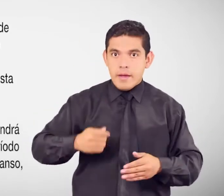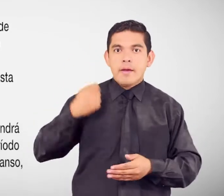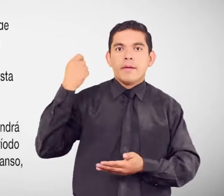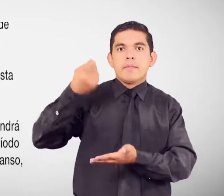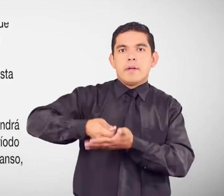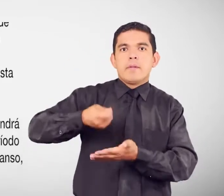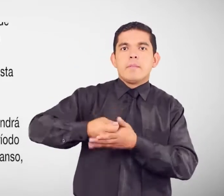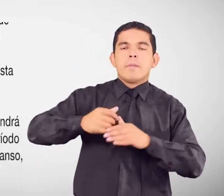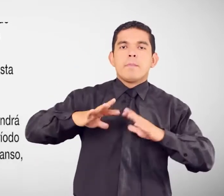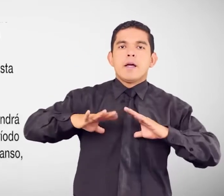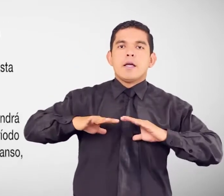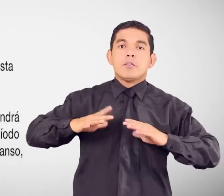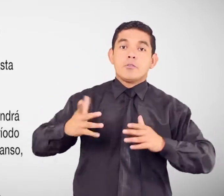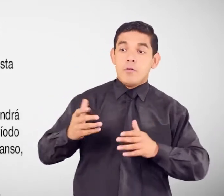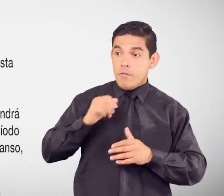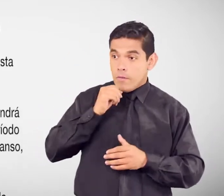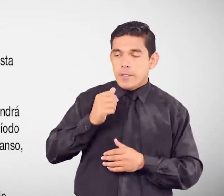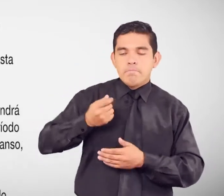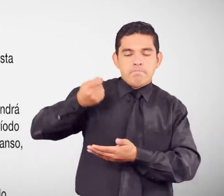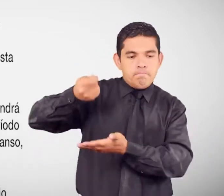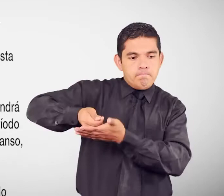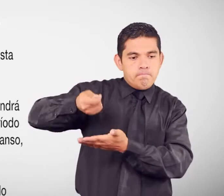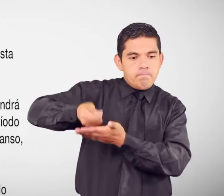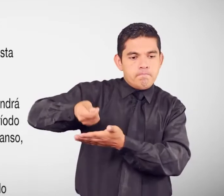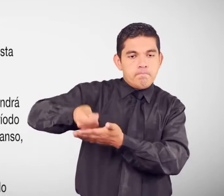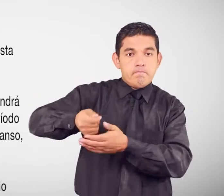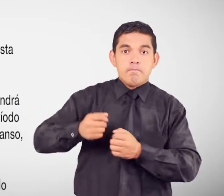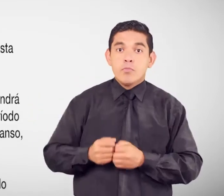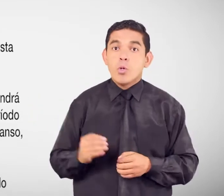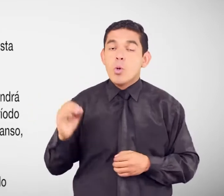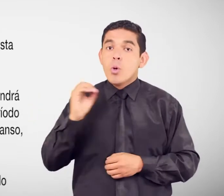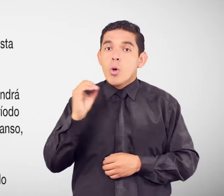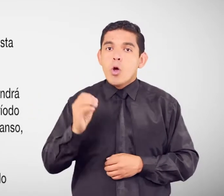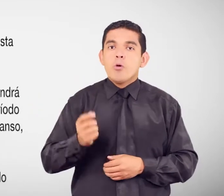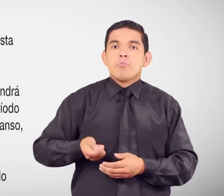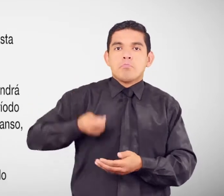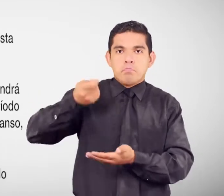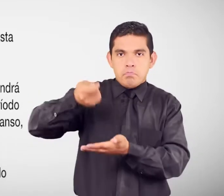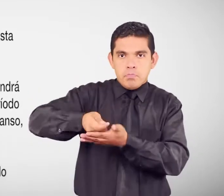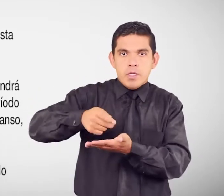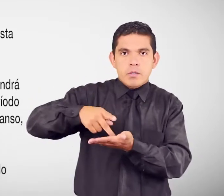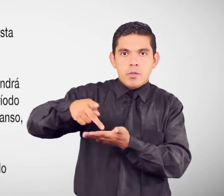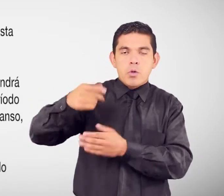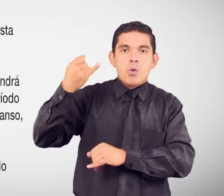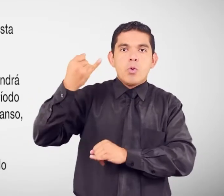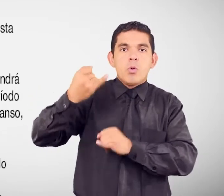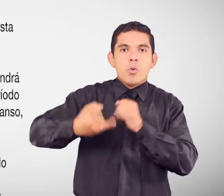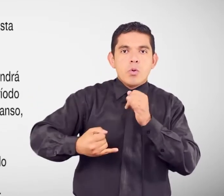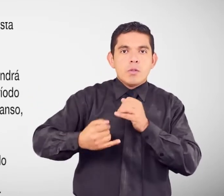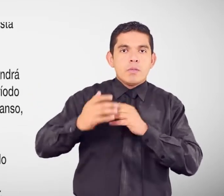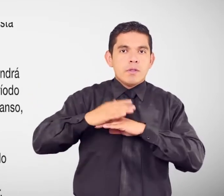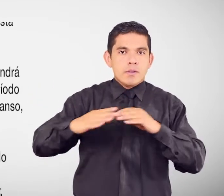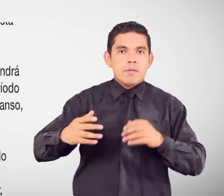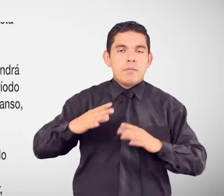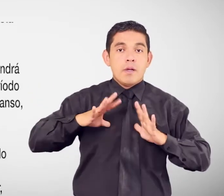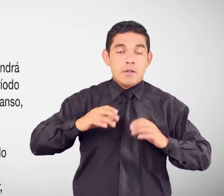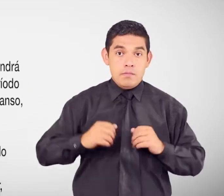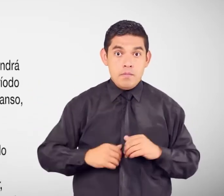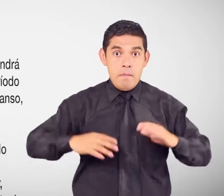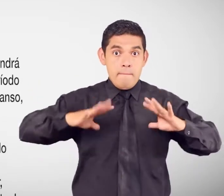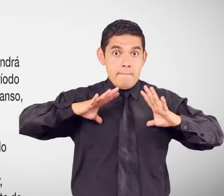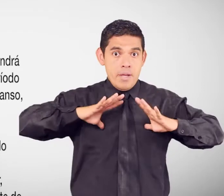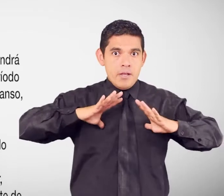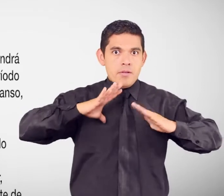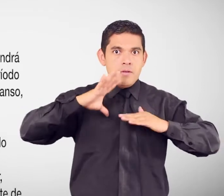gozadas De acuerdo al valor percibido O que debió percibir por su última vacación Las vacaciones podrán ser acumuladas